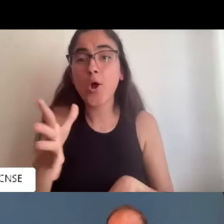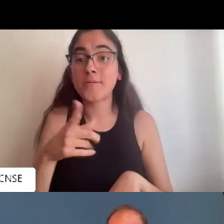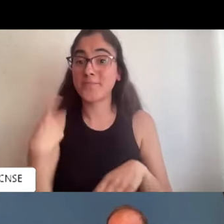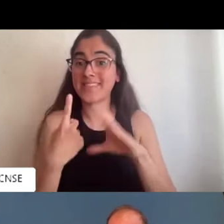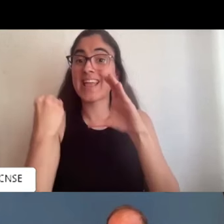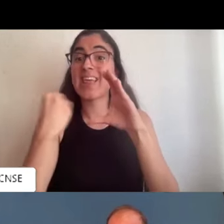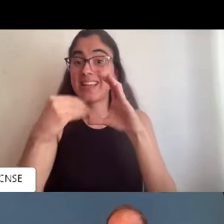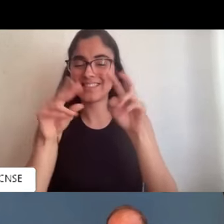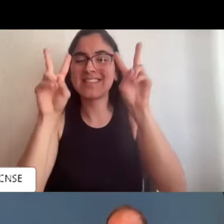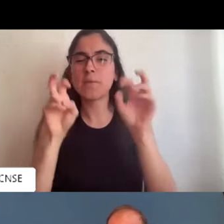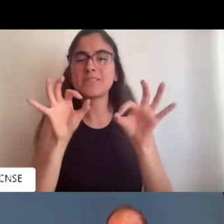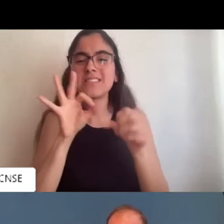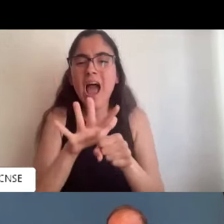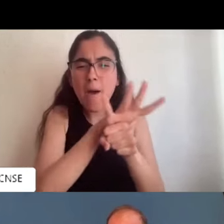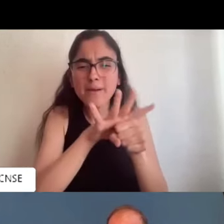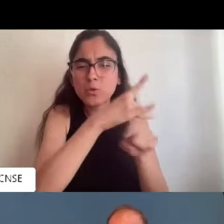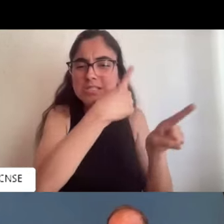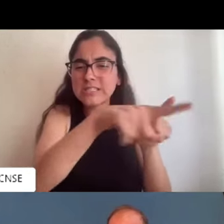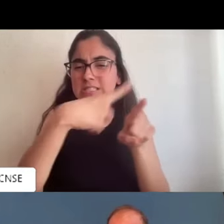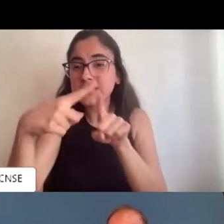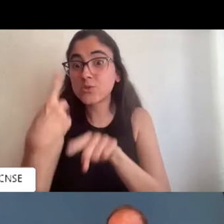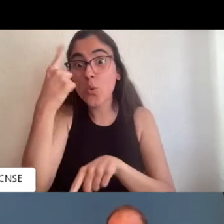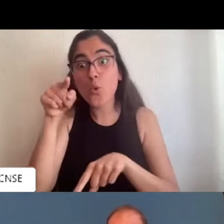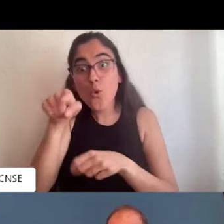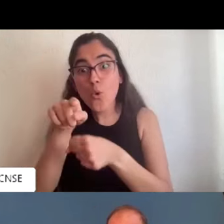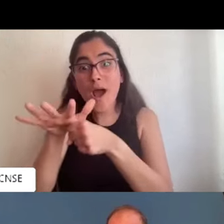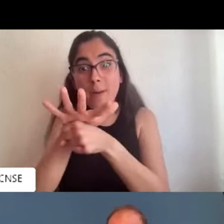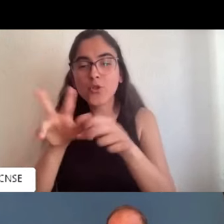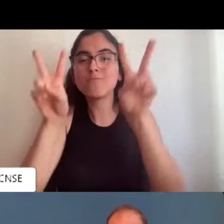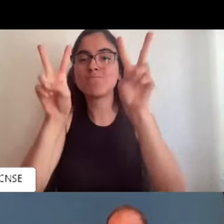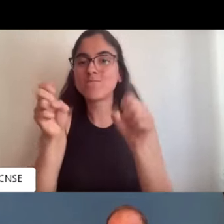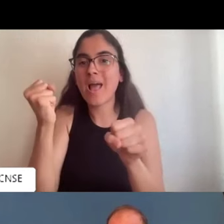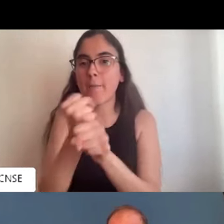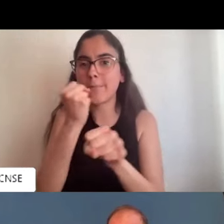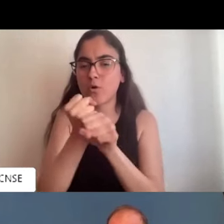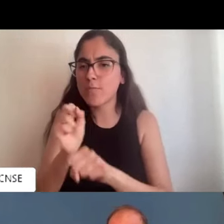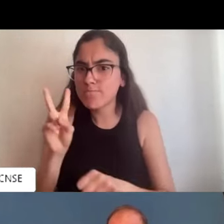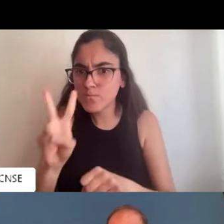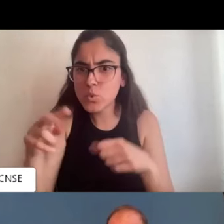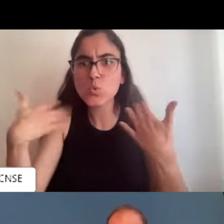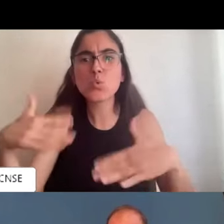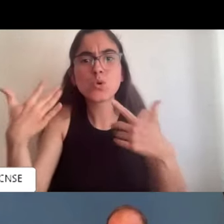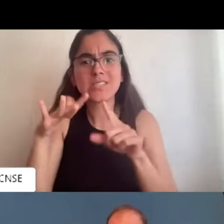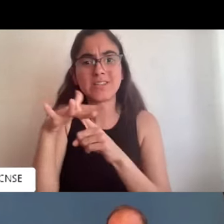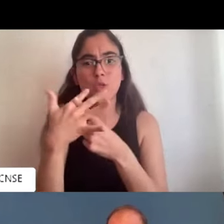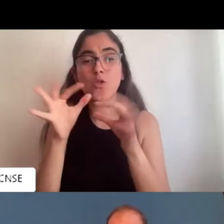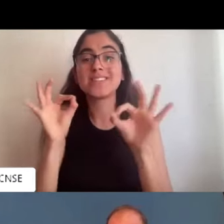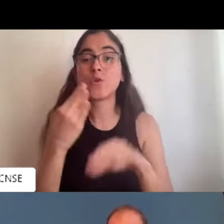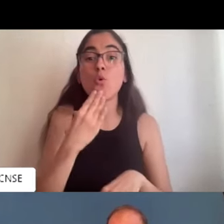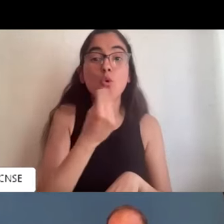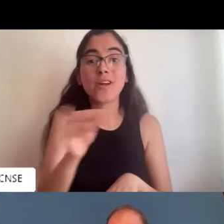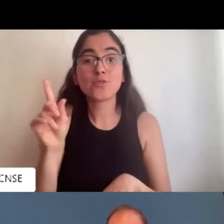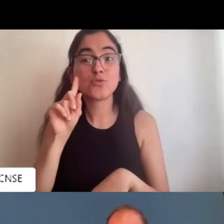Hemos elegido este tema porque consideramos que es muy importante para la CJS, nos estamos centrando este año en